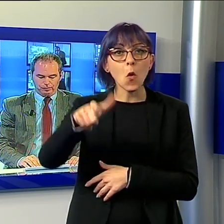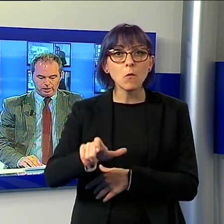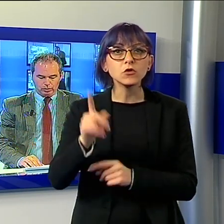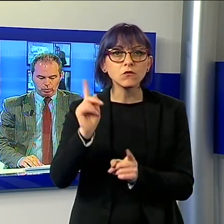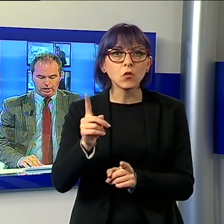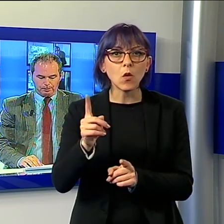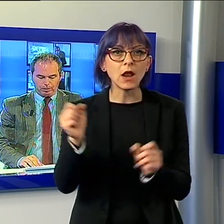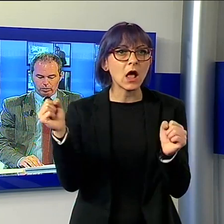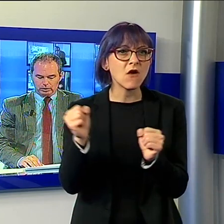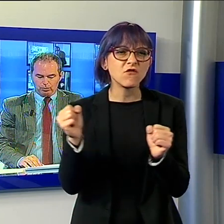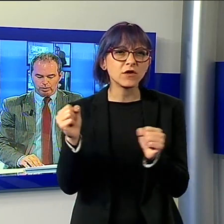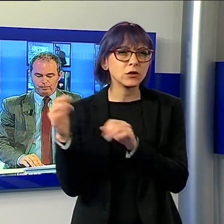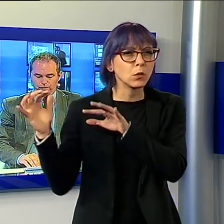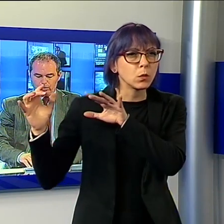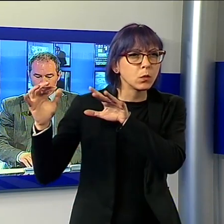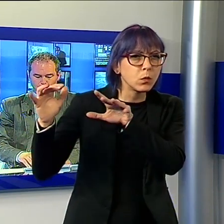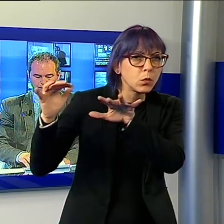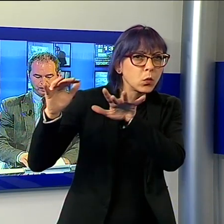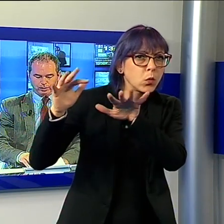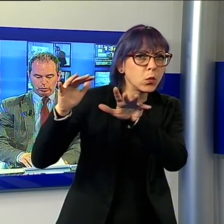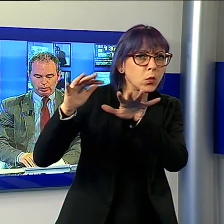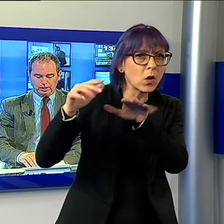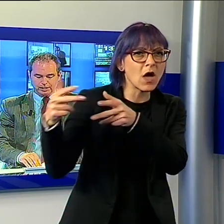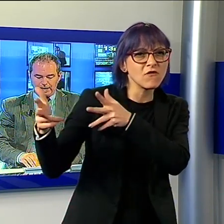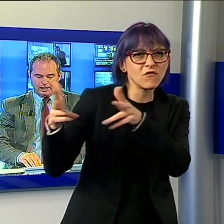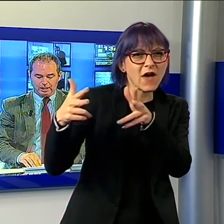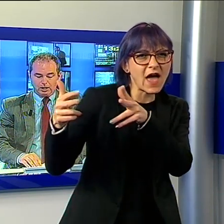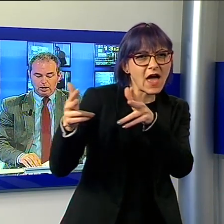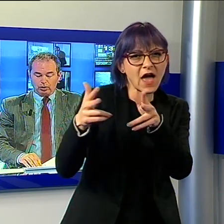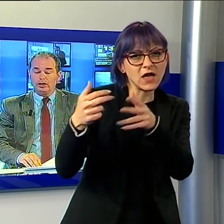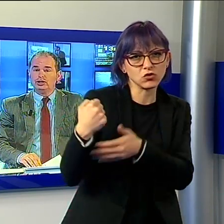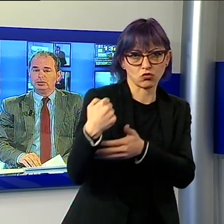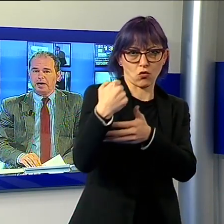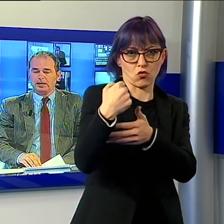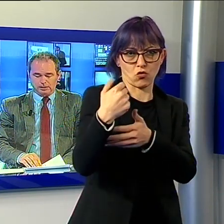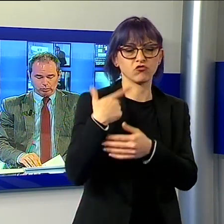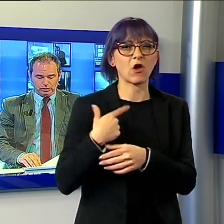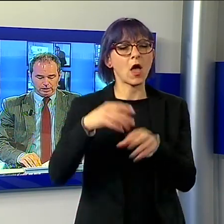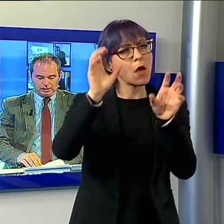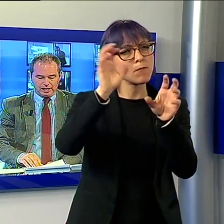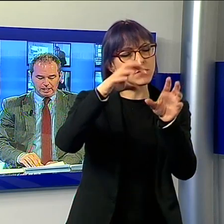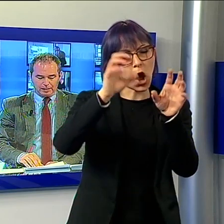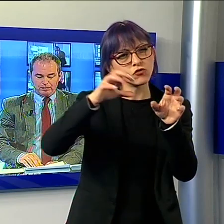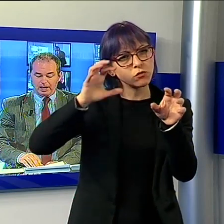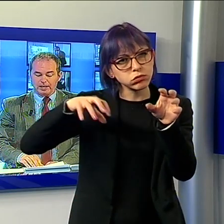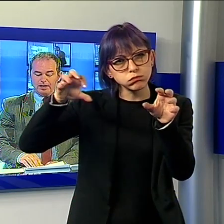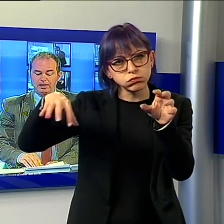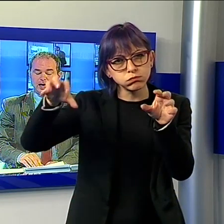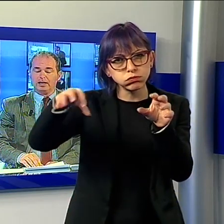freddo che porta un rinforzo del vento di Grecale. Rovesci sparsi sulle zone interne e nevicate